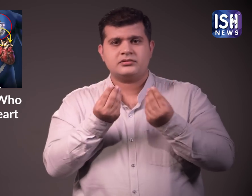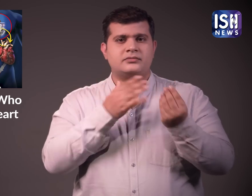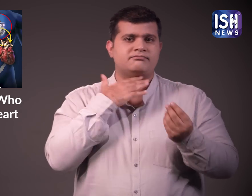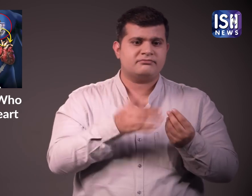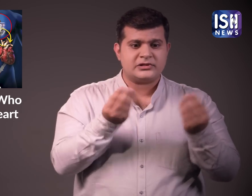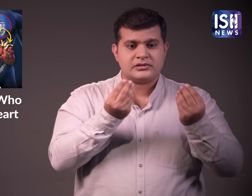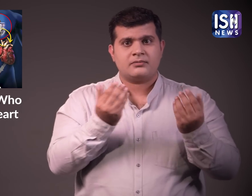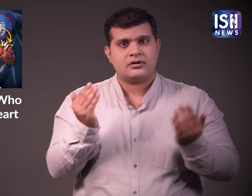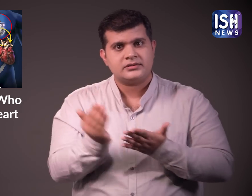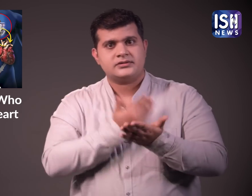करवानी पड़ती है